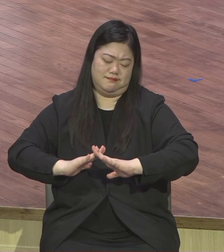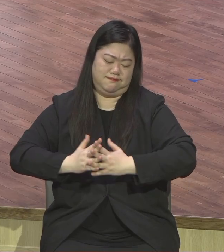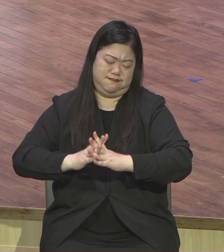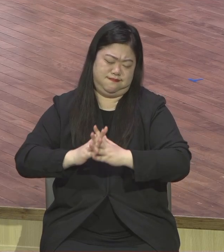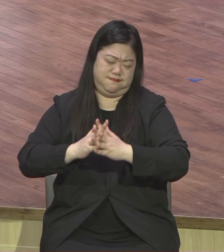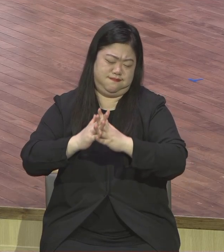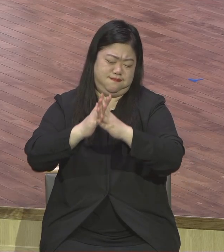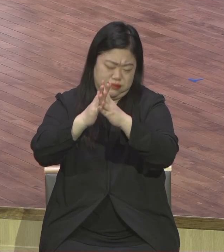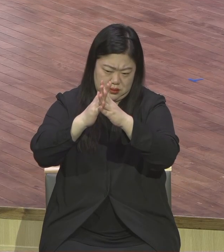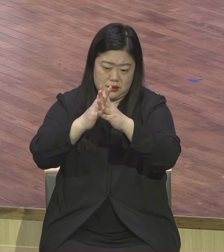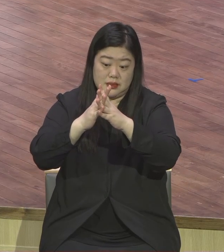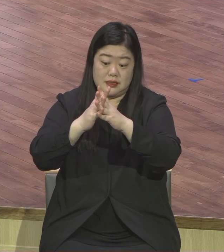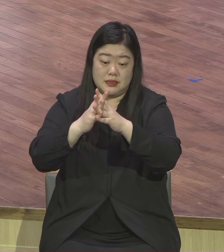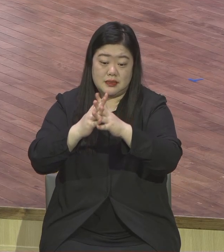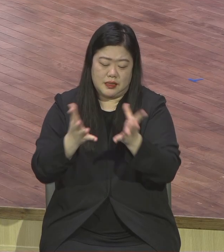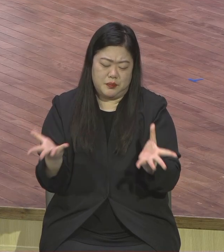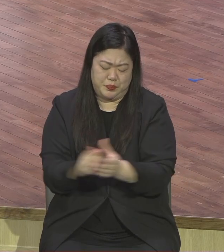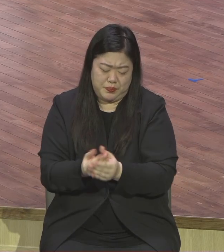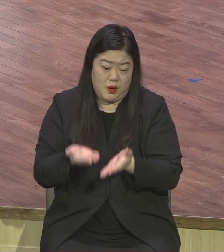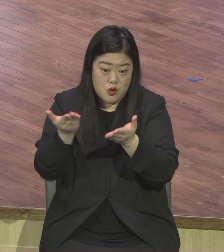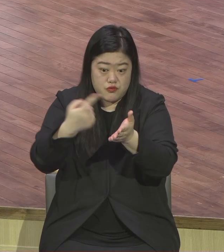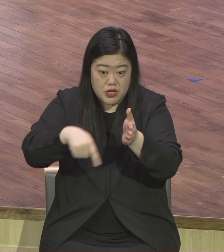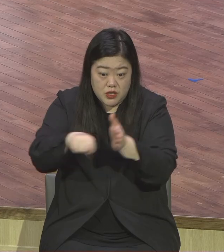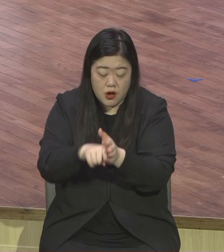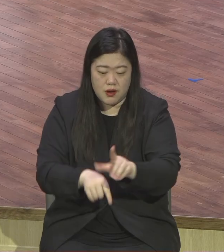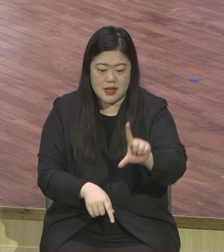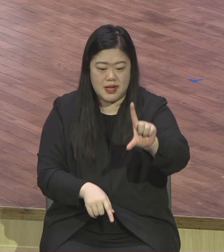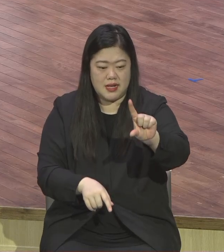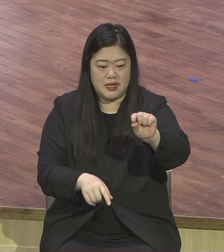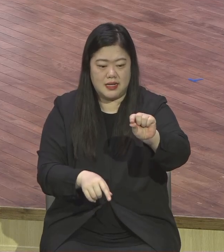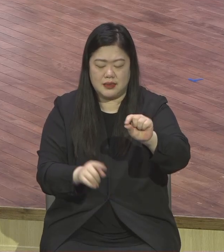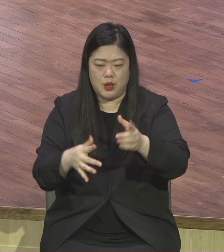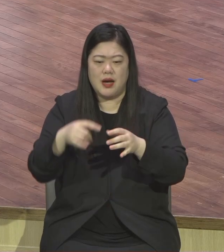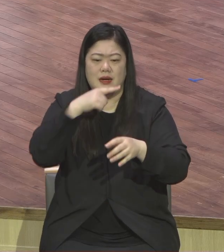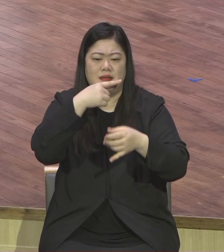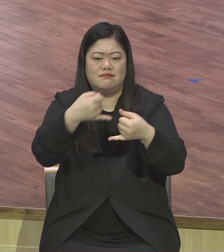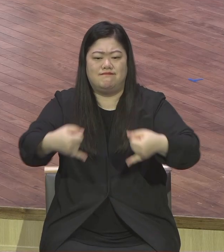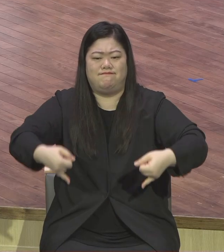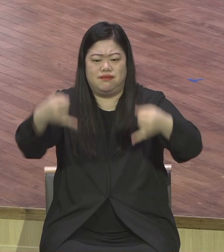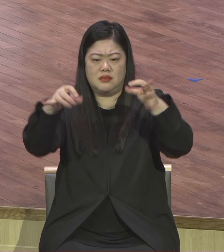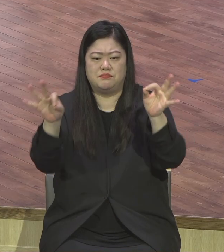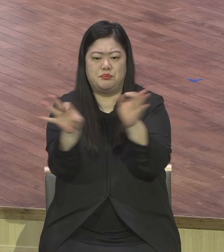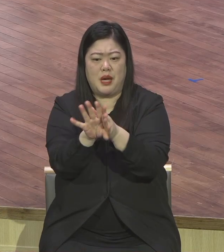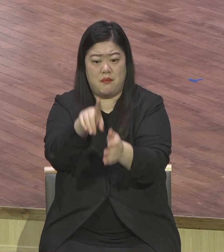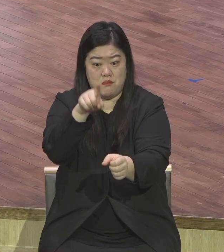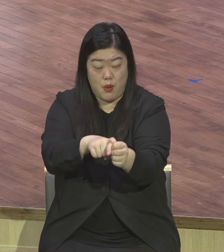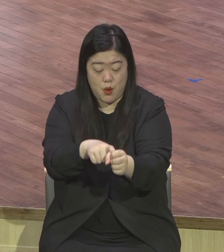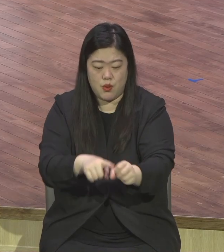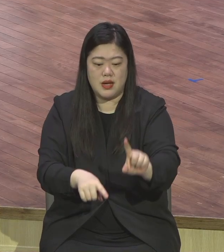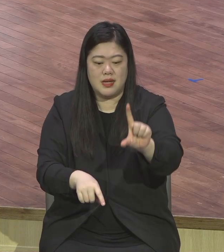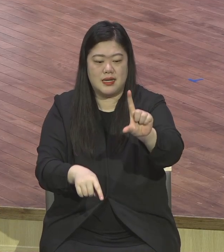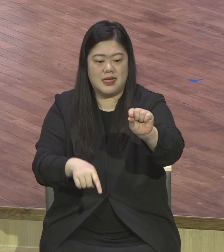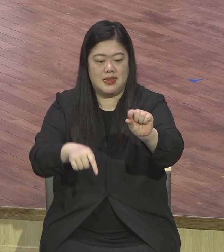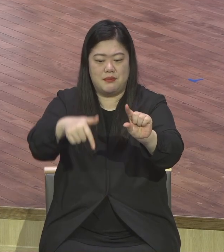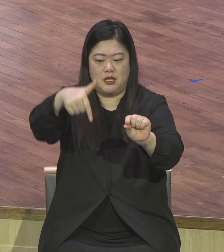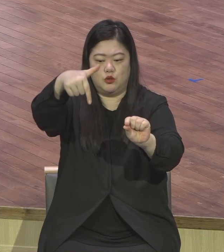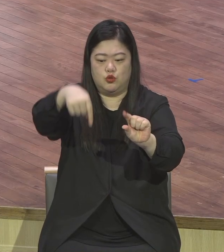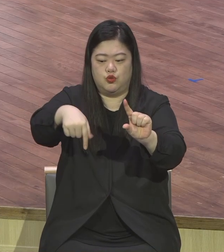눈앞에 두고 있습니다. 저는 성도들이 헌신하는 모습을 보면서 과부의 두랩돈의 헌신이다. 이거